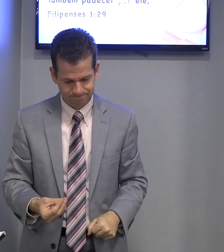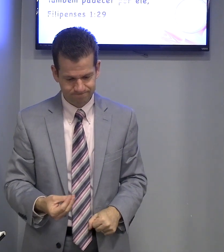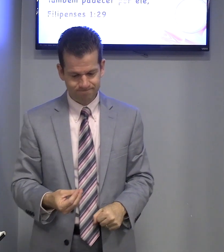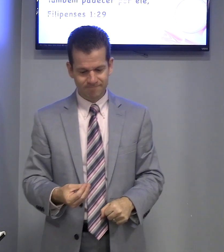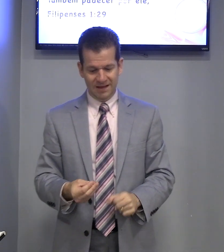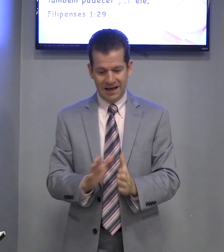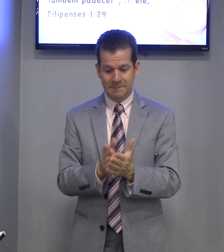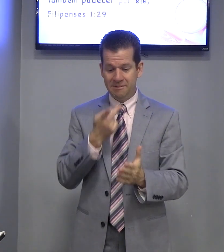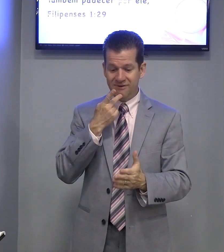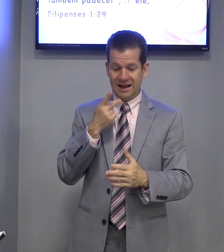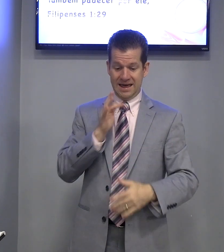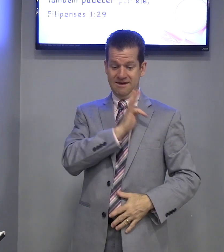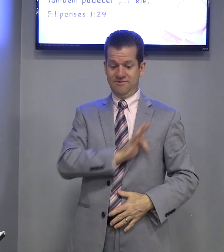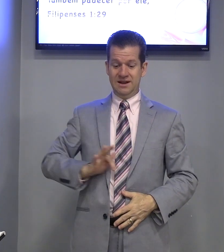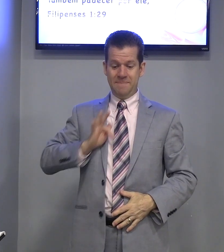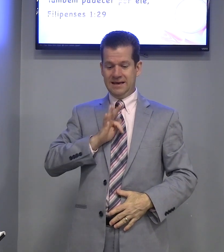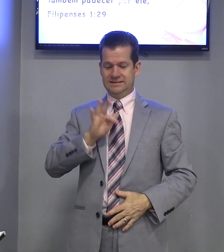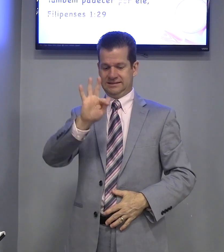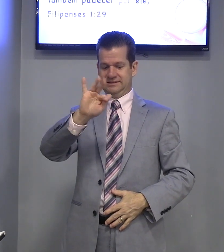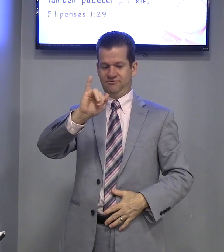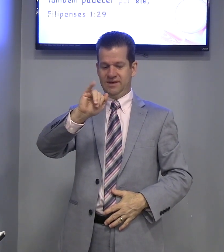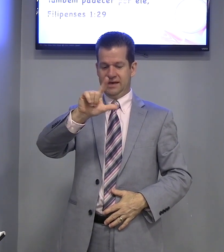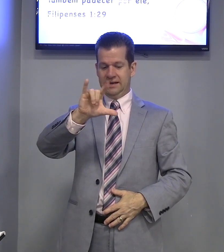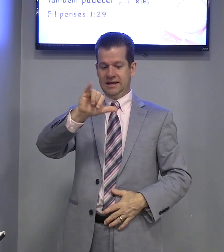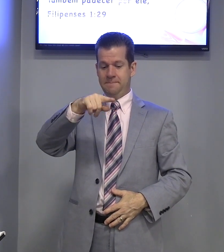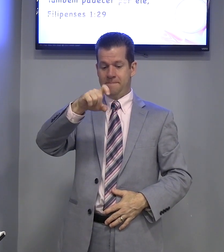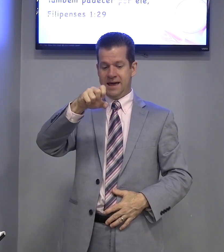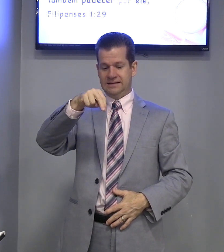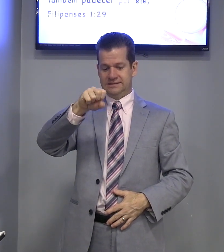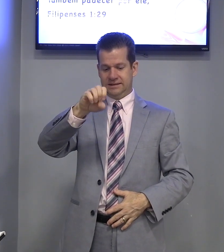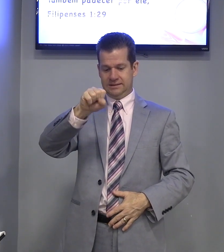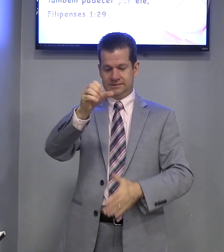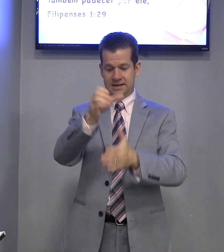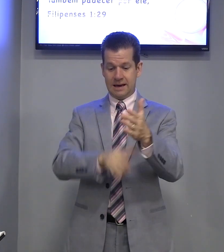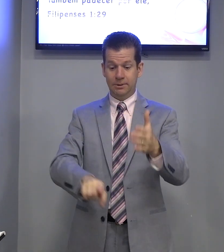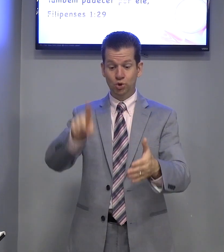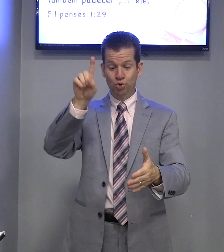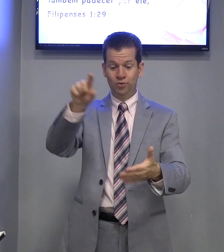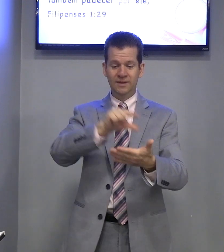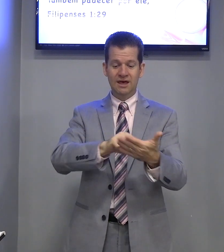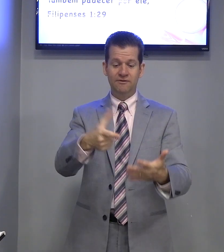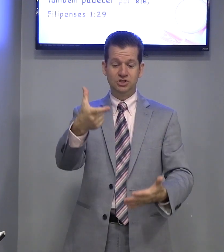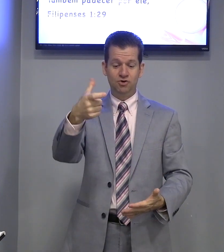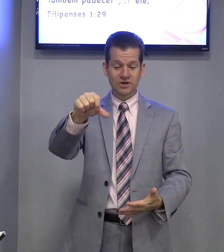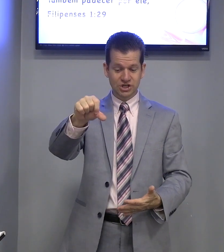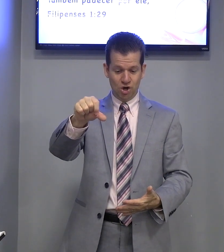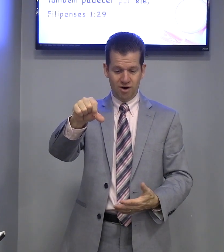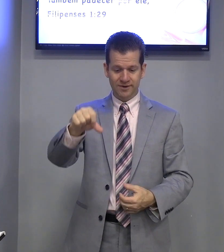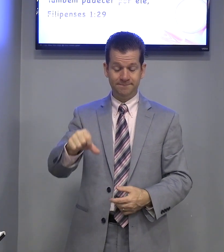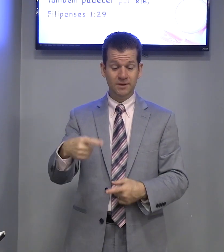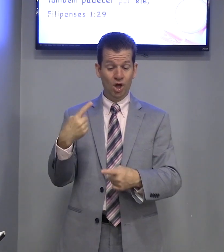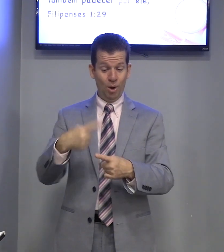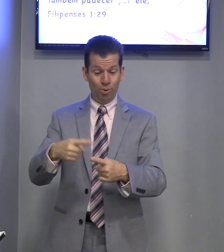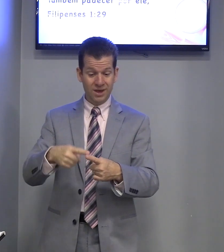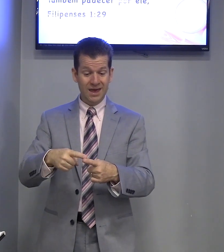A Bíblia fala em Filipenses. Filipenses. Capítulo 1, versículo 29. Porque